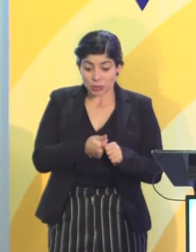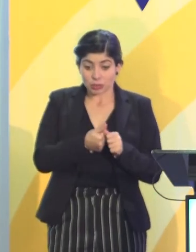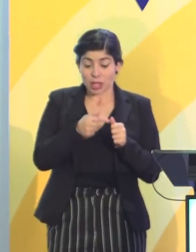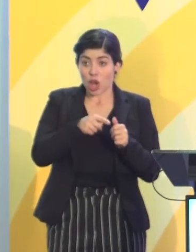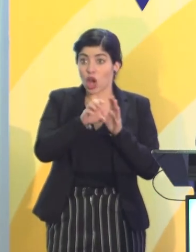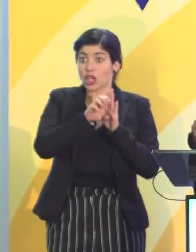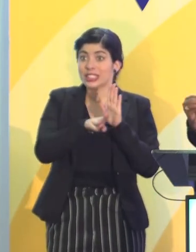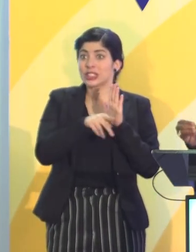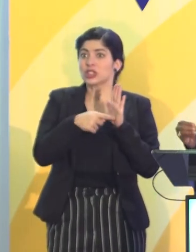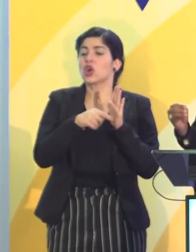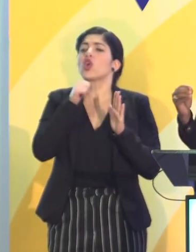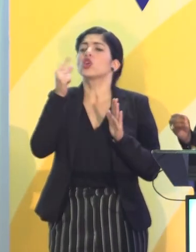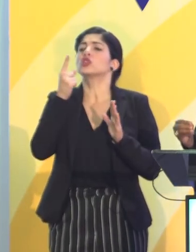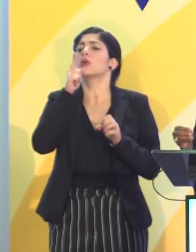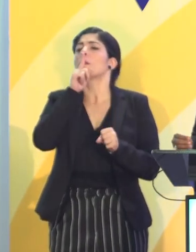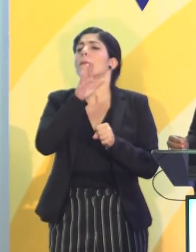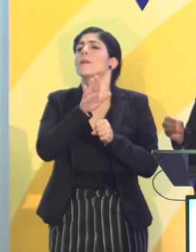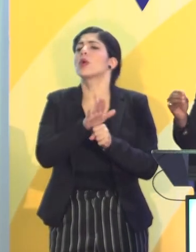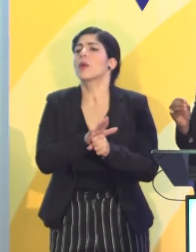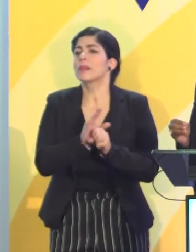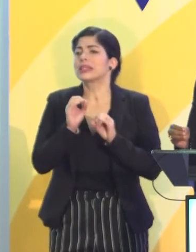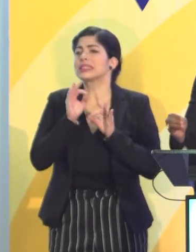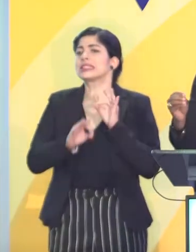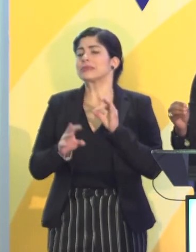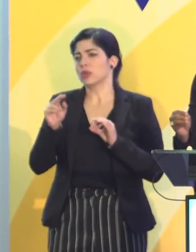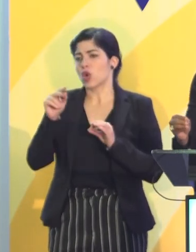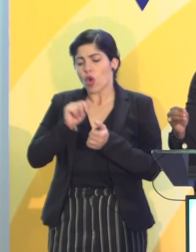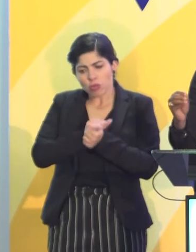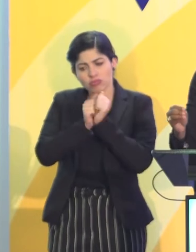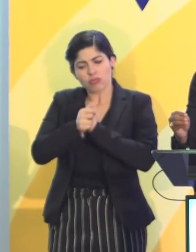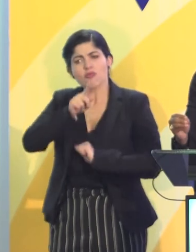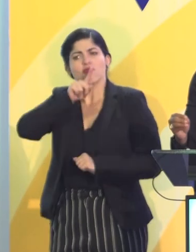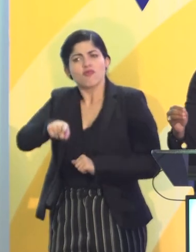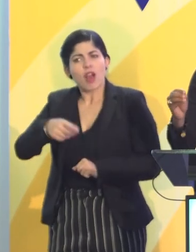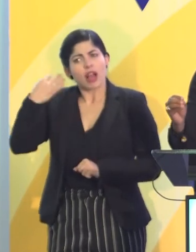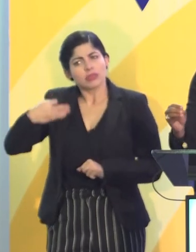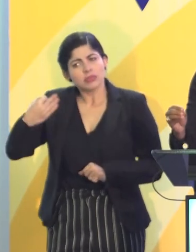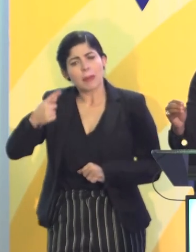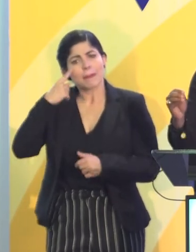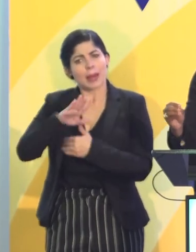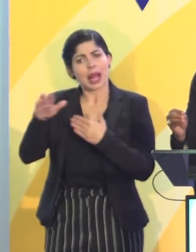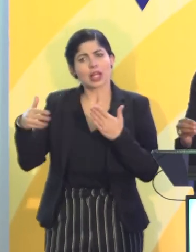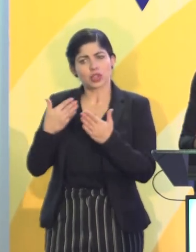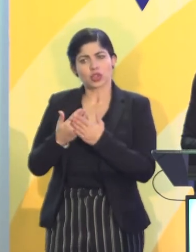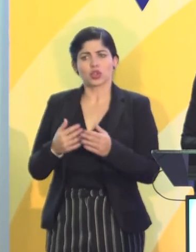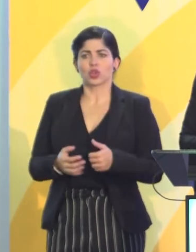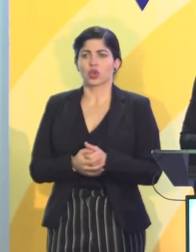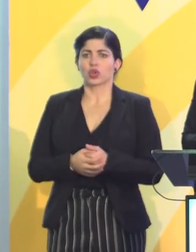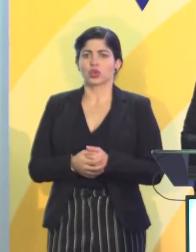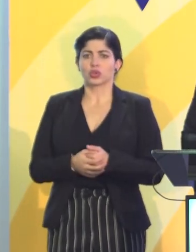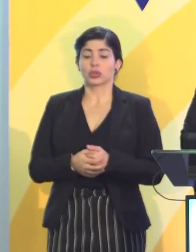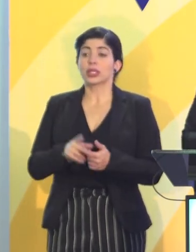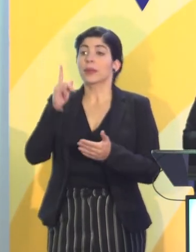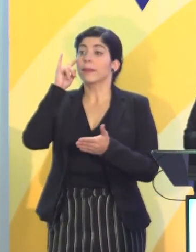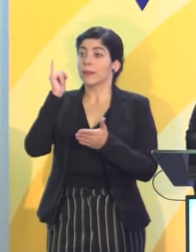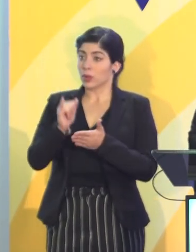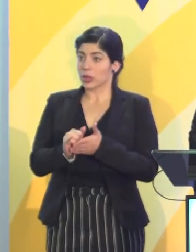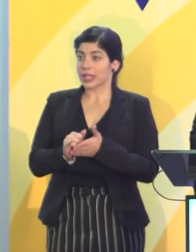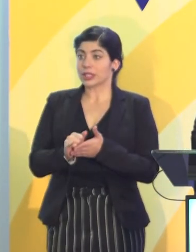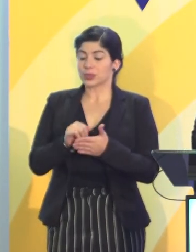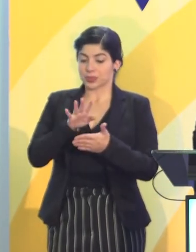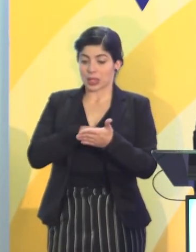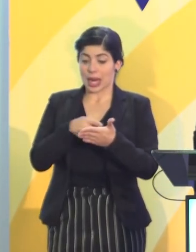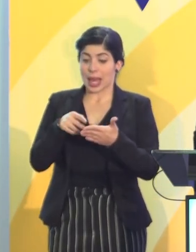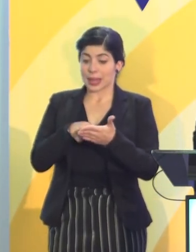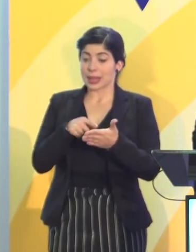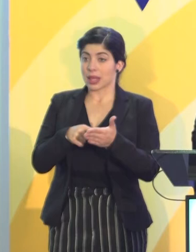constituciones no sean promesa para nadie, sino realidad cotidiana para todos y todas. Y por eso la